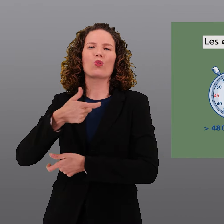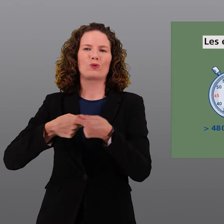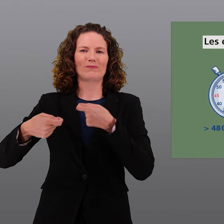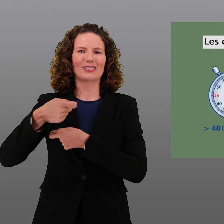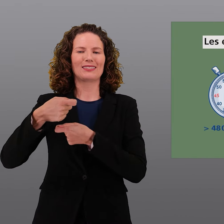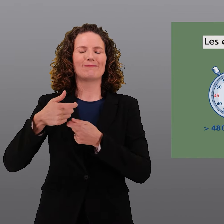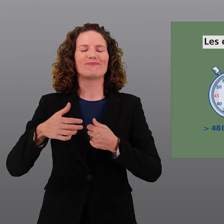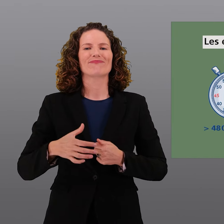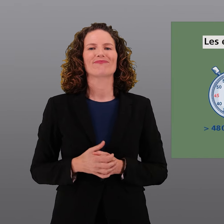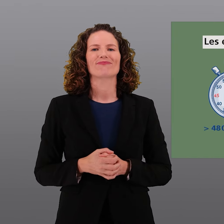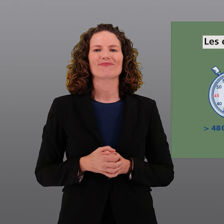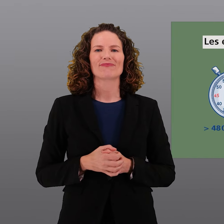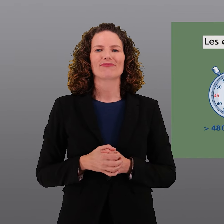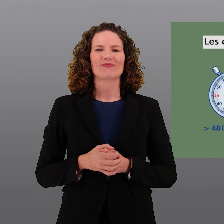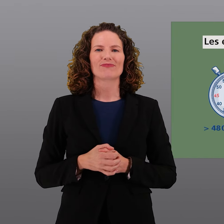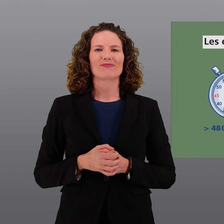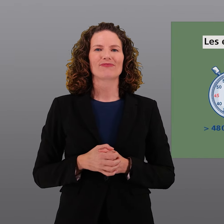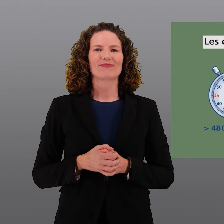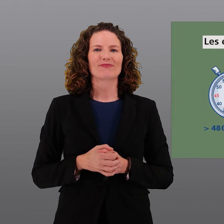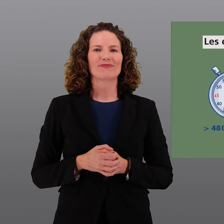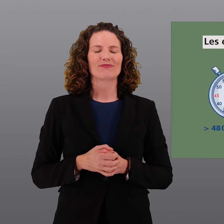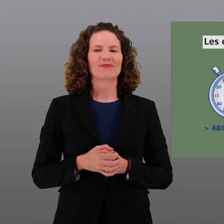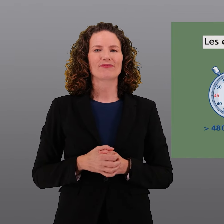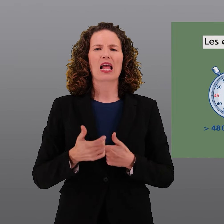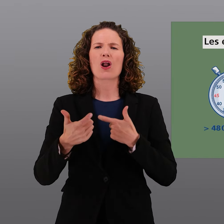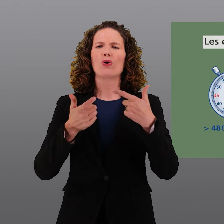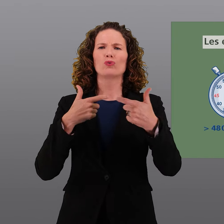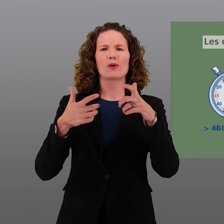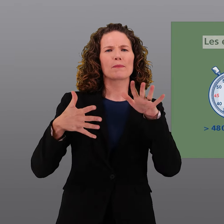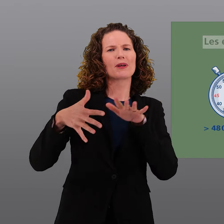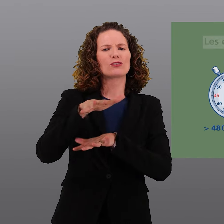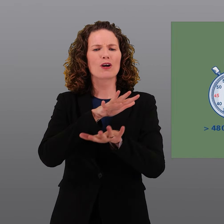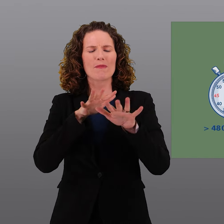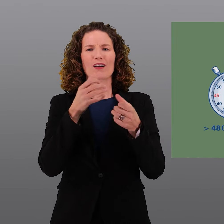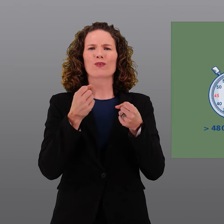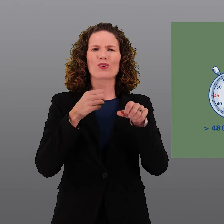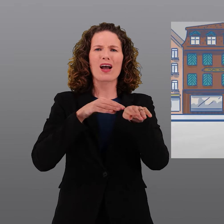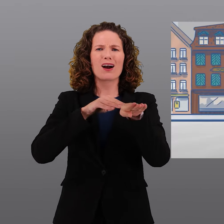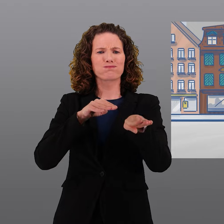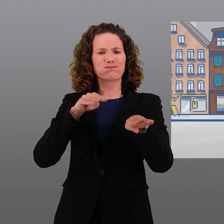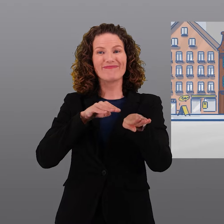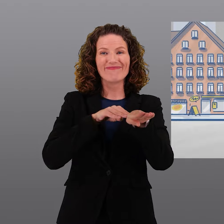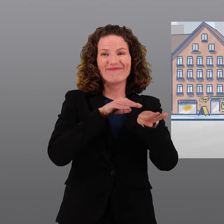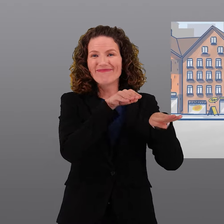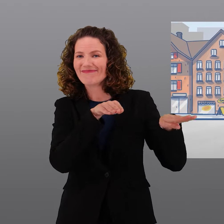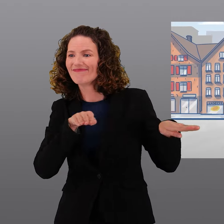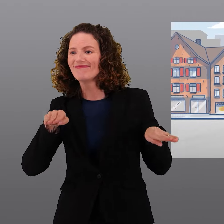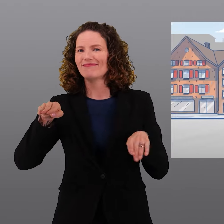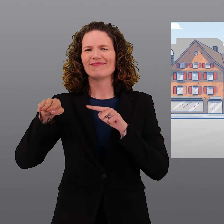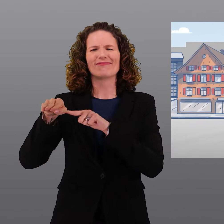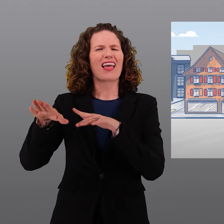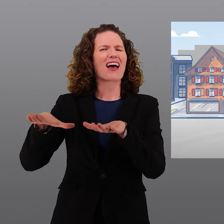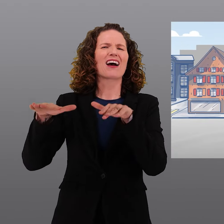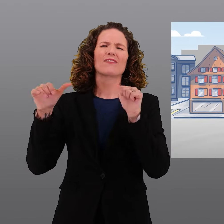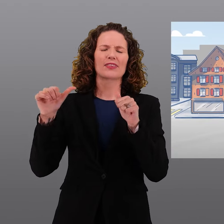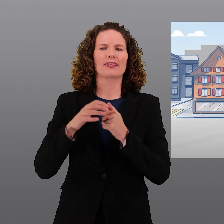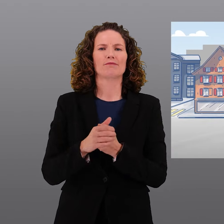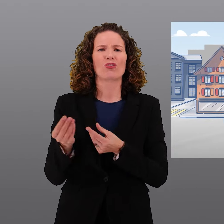entraînerait des coûts considérables pour la population et l'économie. Des autoroutes bien aménagées réduiront le trafic d